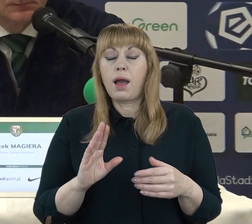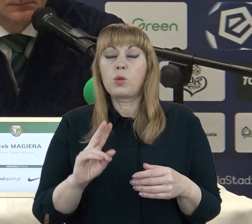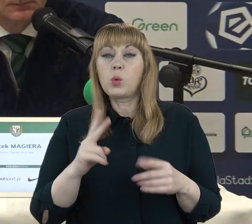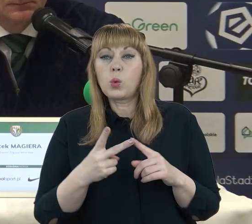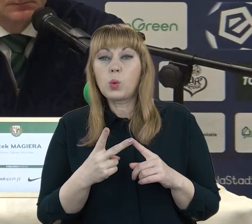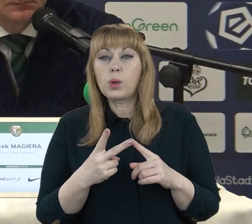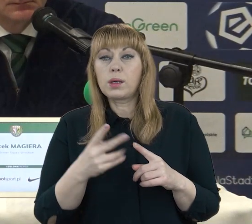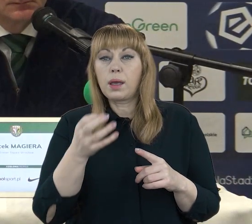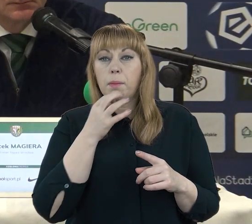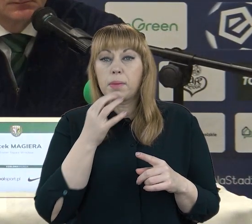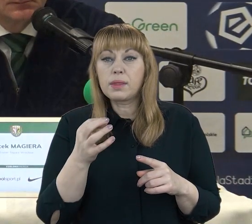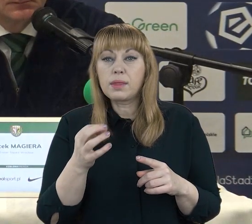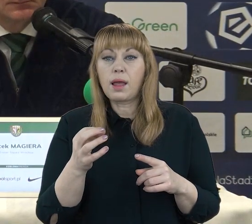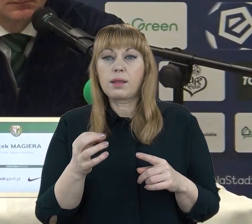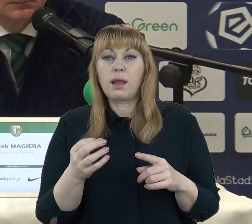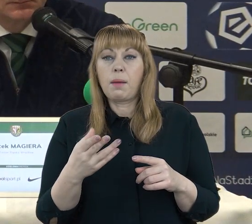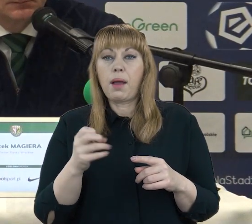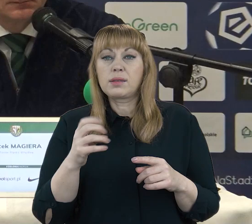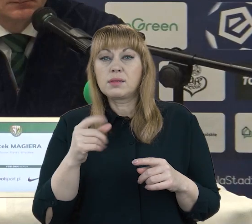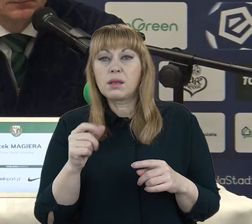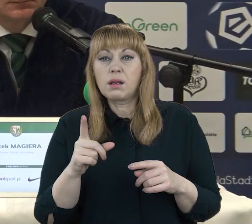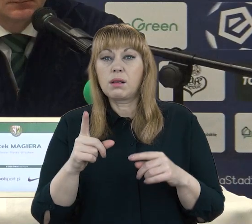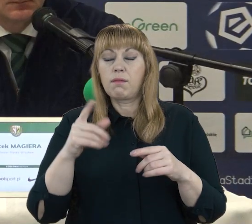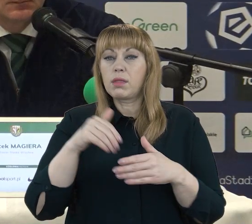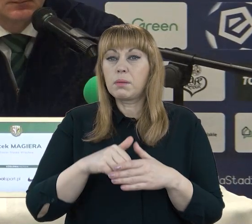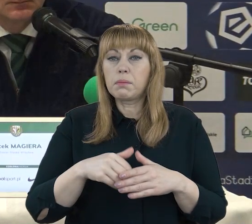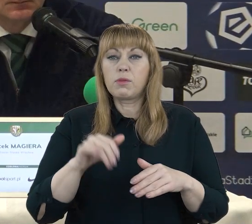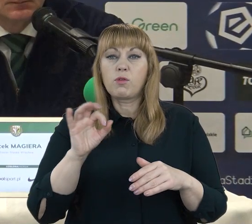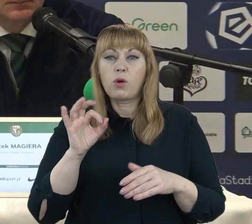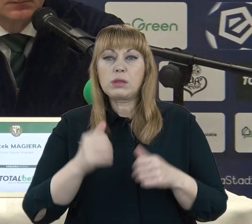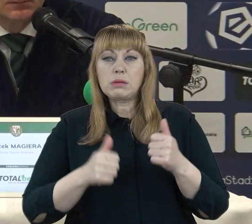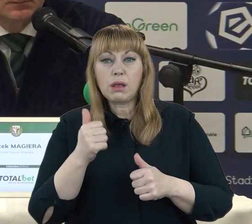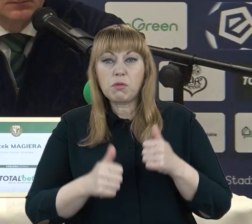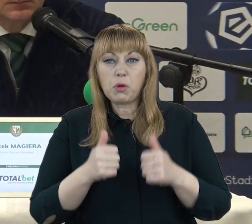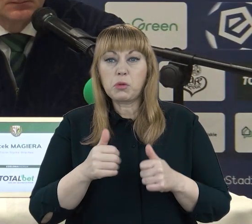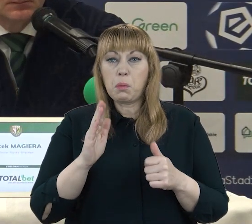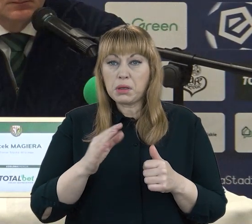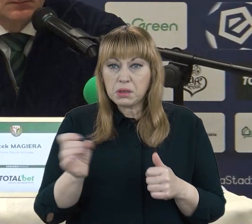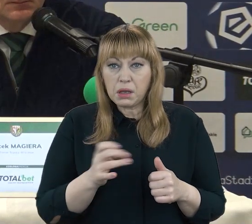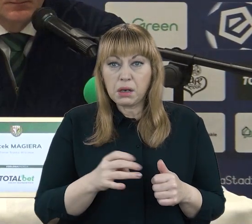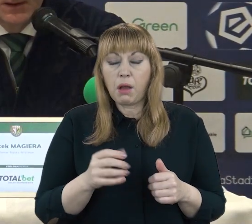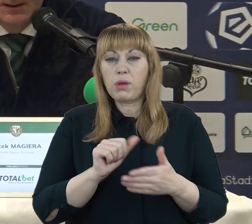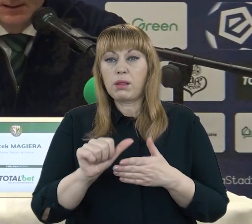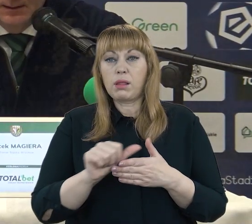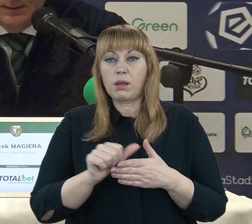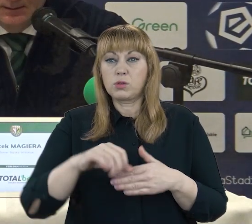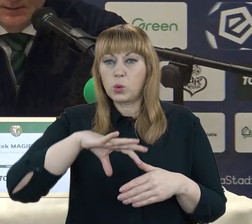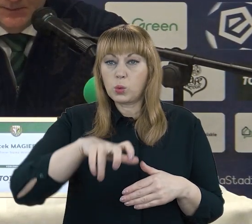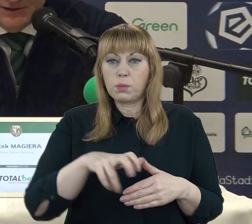kolorę poprawy. Czy on był na pewno przygotowany, czy gdyby była taka karta trzeba, to mógłby grać w Szyląska jednostkę? Czy proszę,